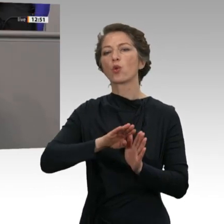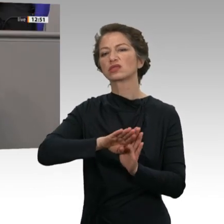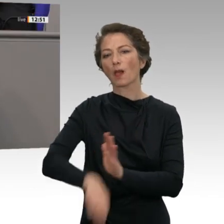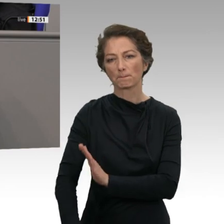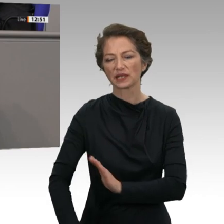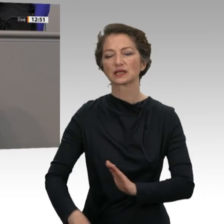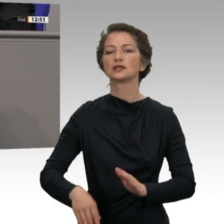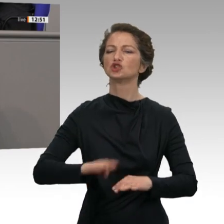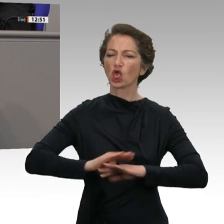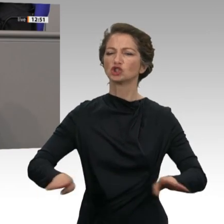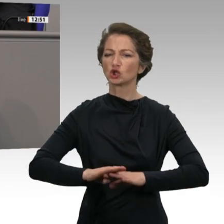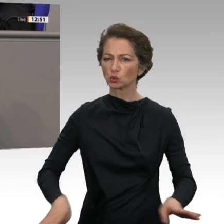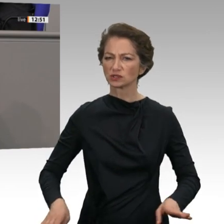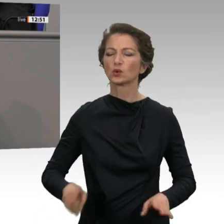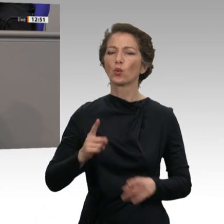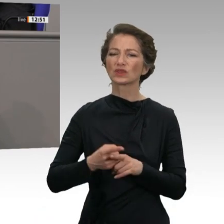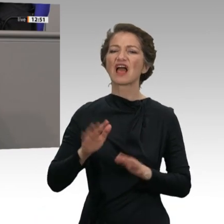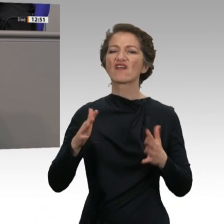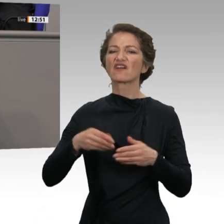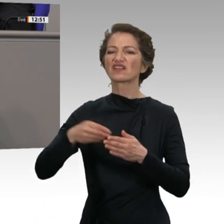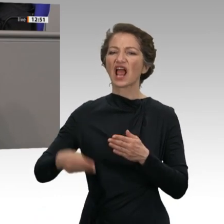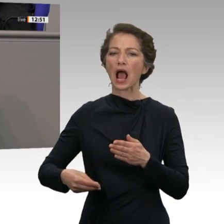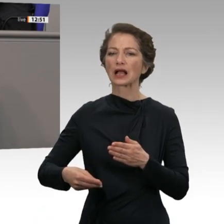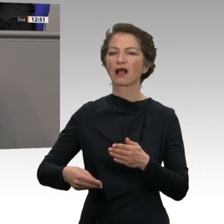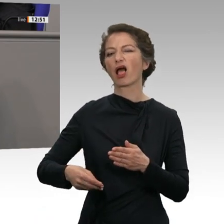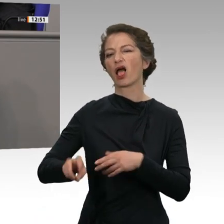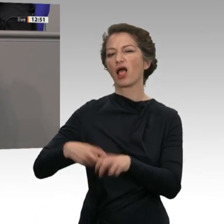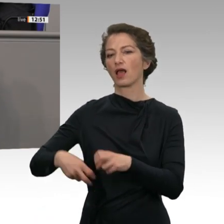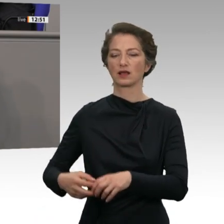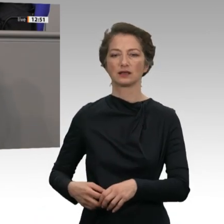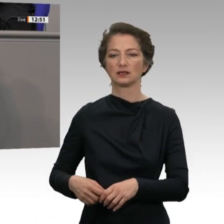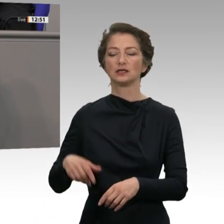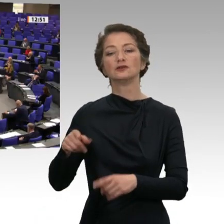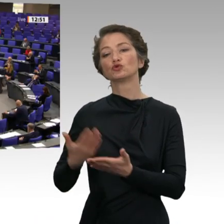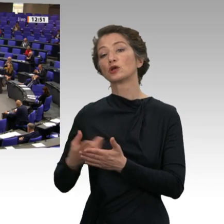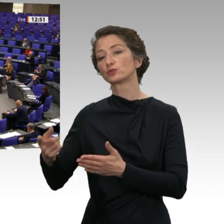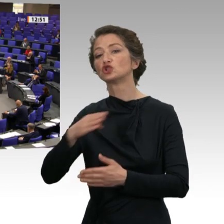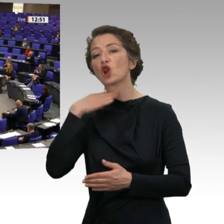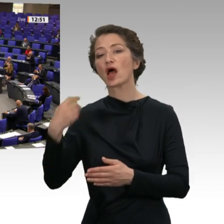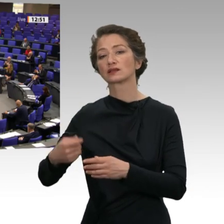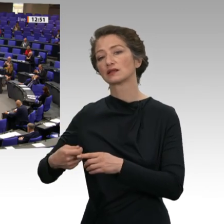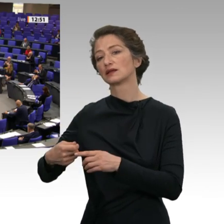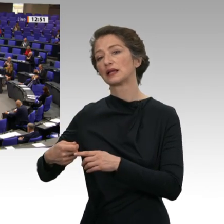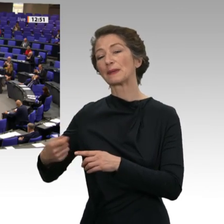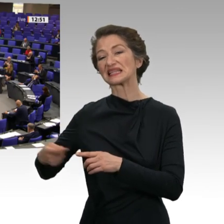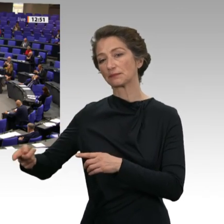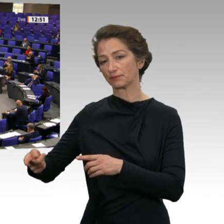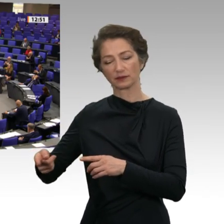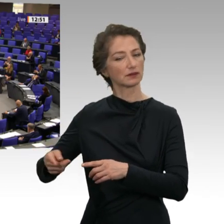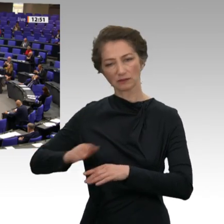Missbrauch von Werkverträgen, und das nicht nur in den Schlachtbetrieben. Zweitens müssen die Renten innerhalb von vier Jahren um